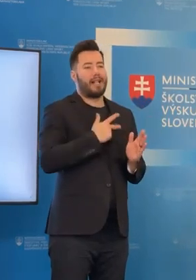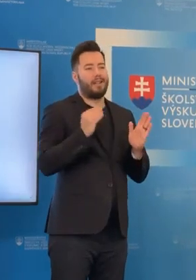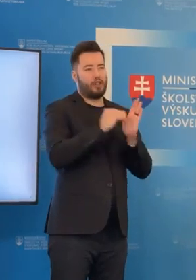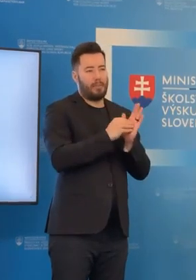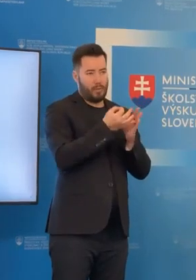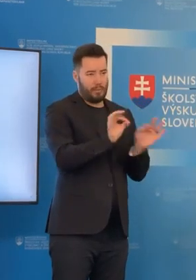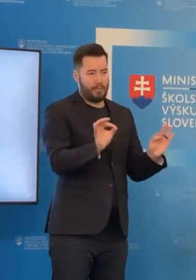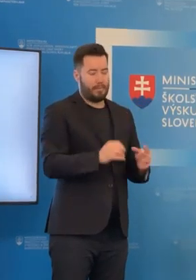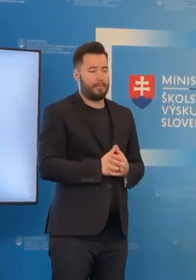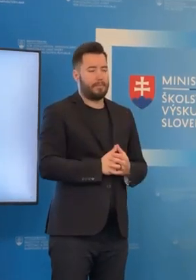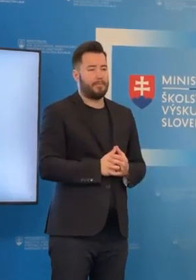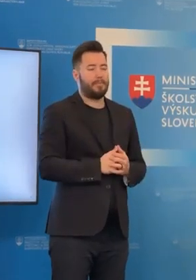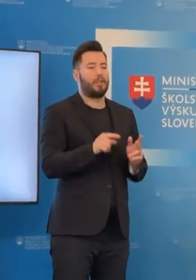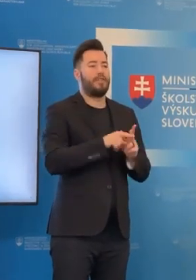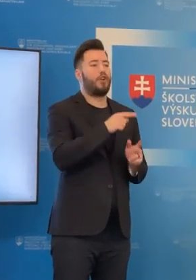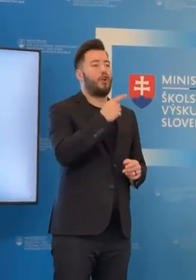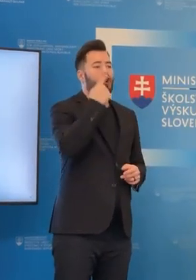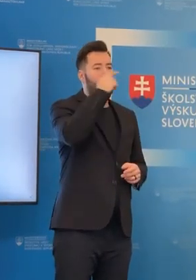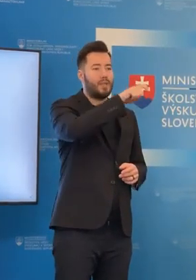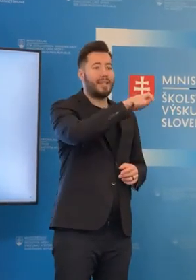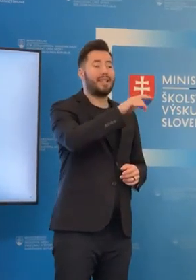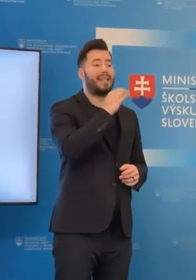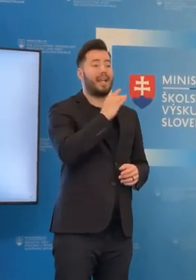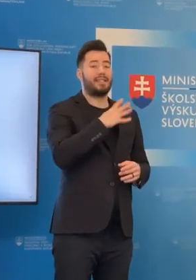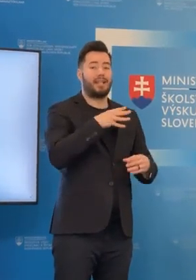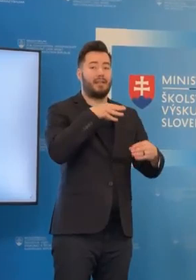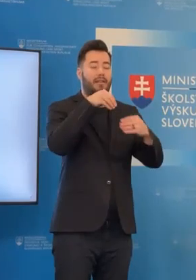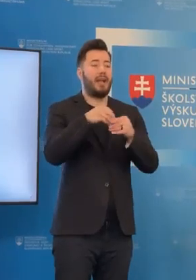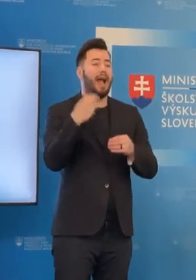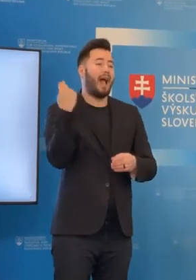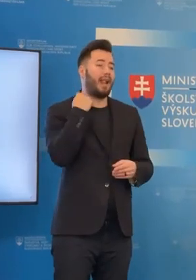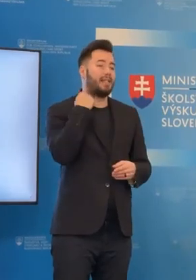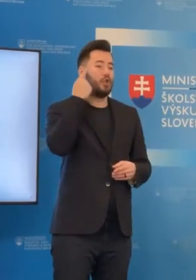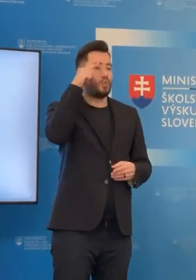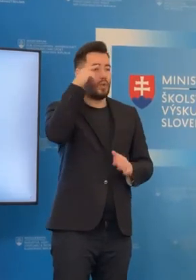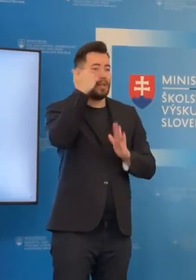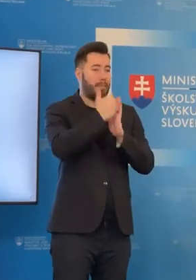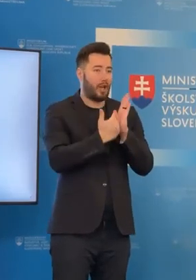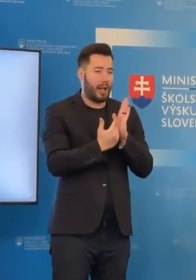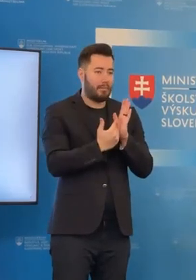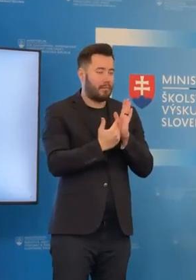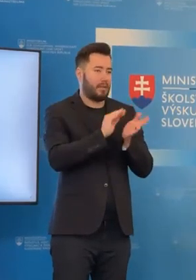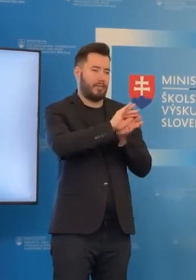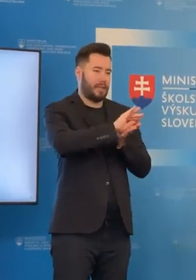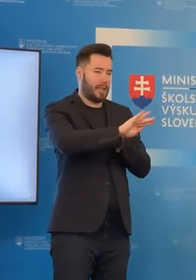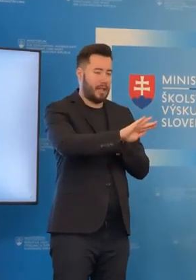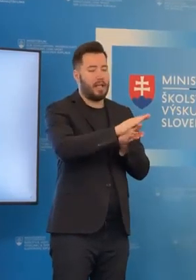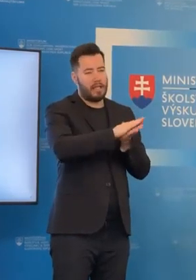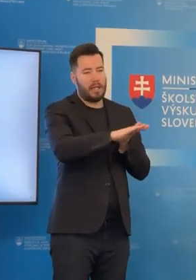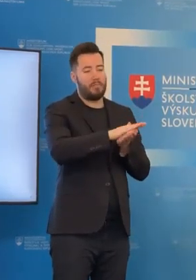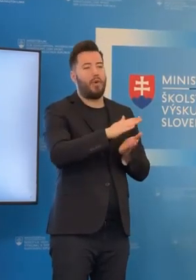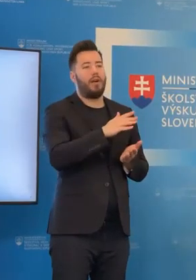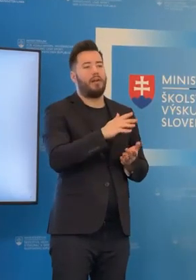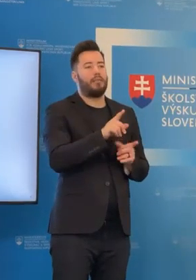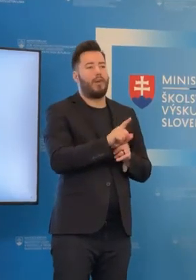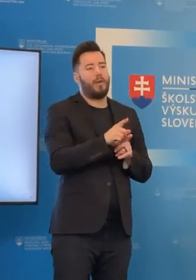musieť platiť za anglické študijné programy, ale tieto budú môcť byť zahrnuté do dotácie. Je podobný mechanizmus v